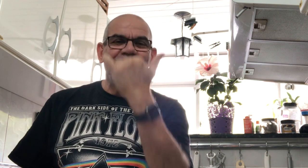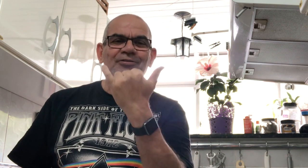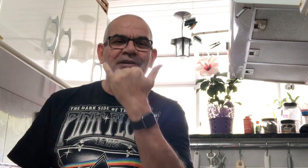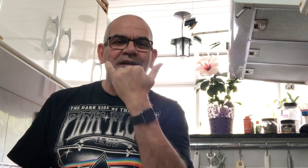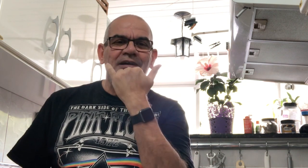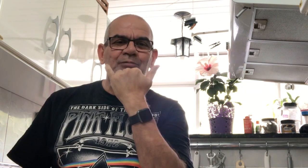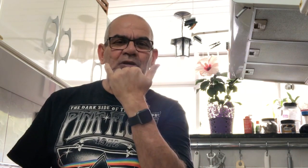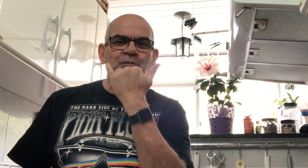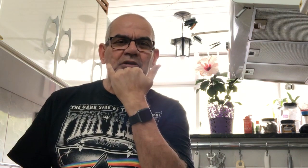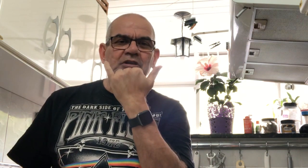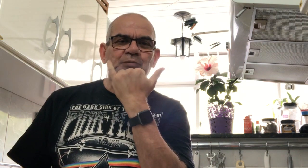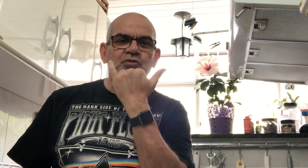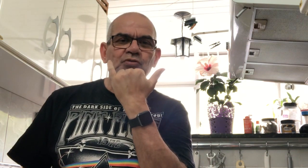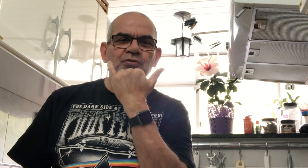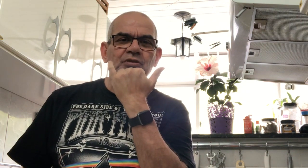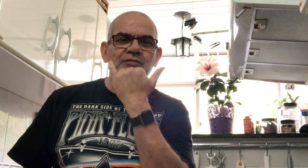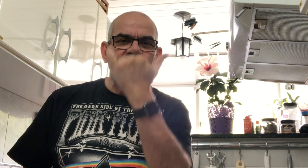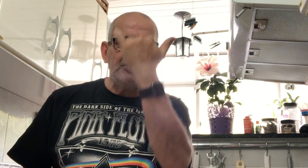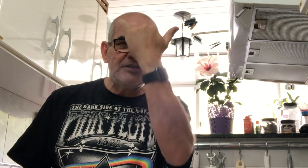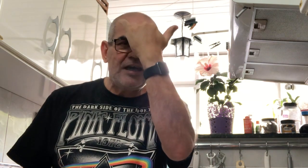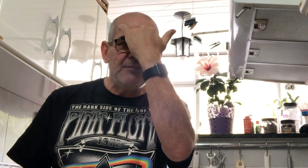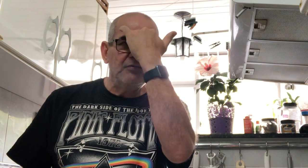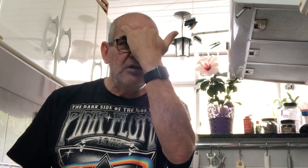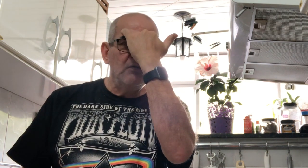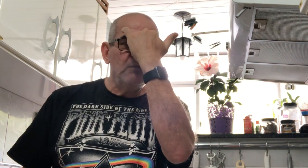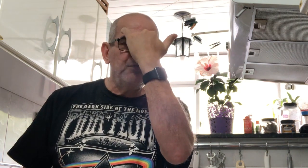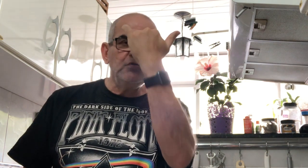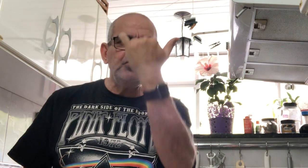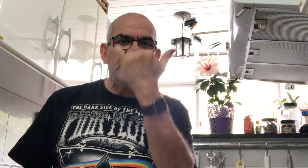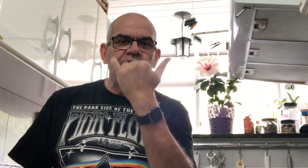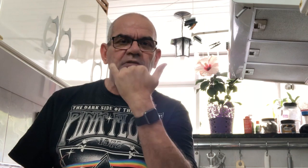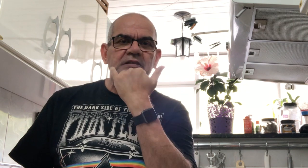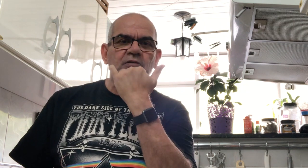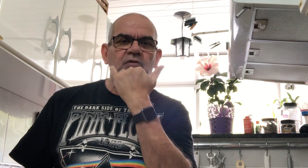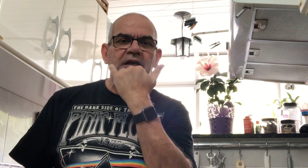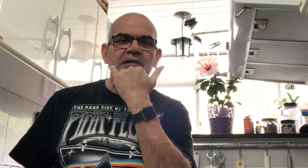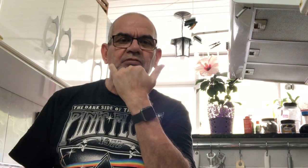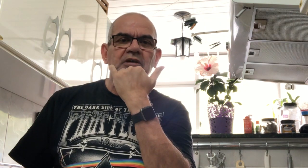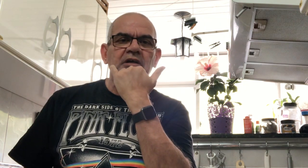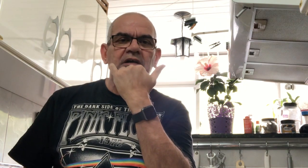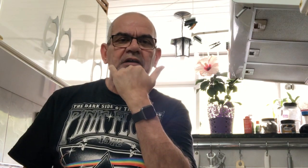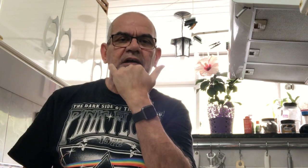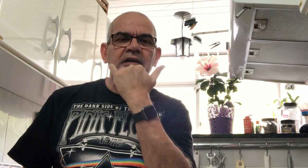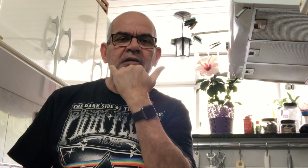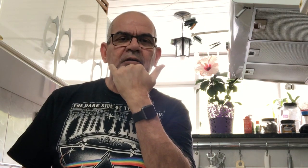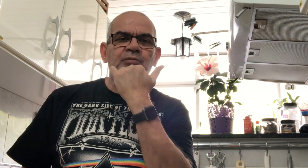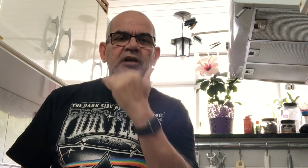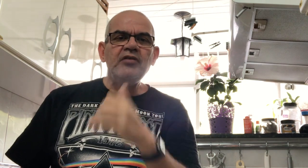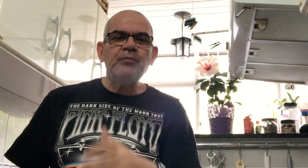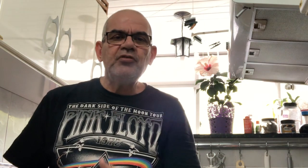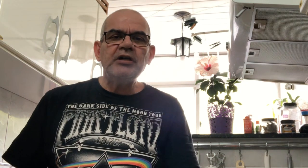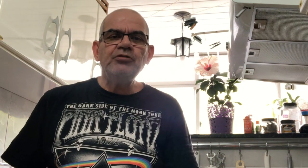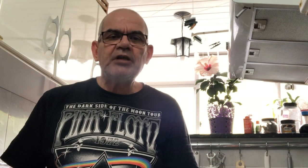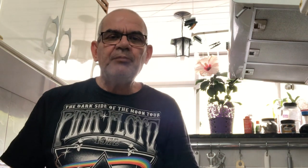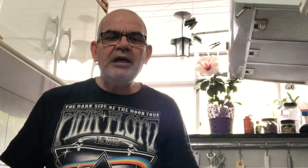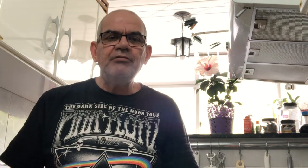Então, é muito importante pro surdo que vocês saibam o ponto de articulação correto, tá? Por exemplo, o sinal de trabalho,